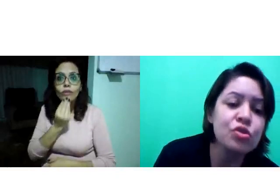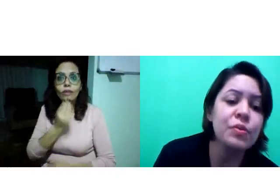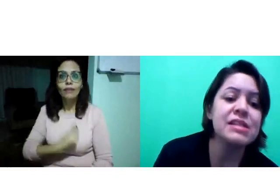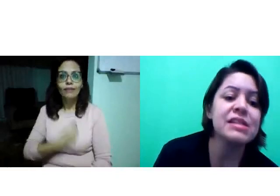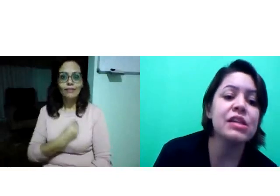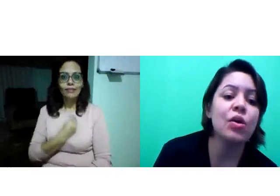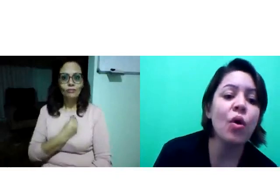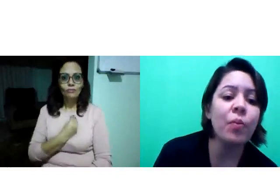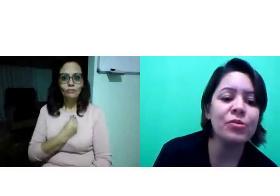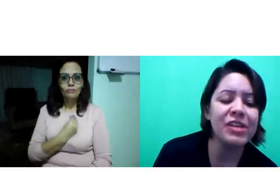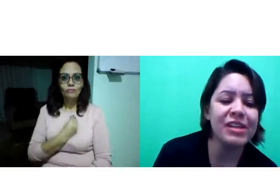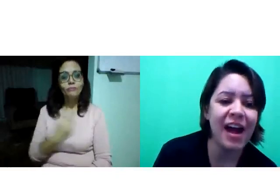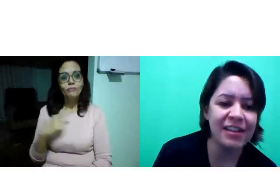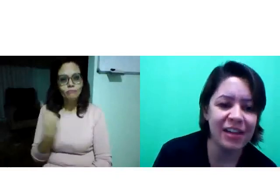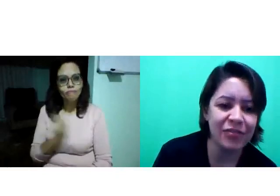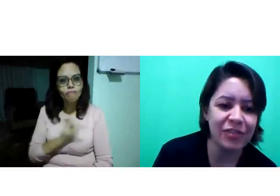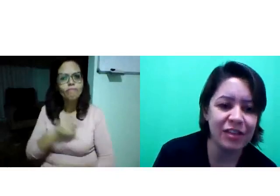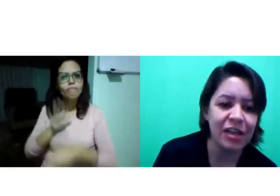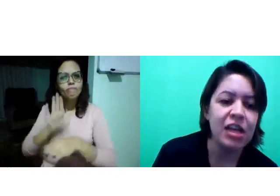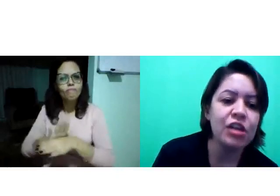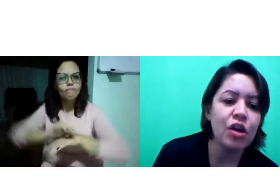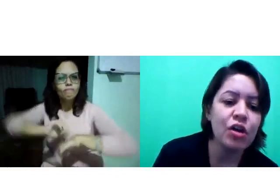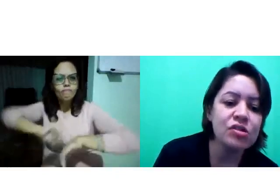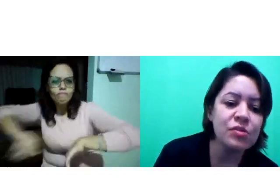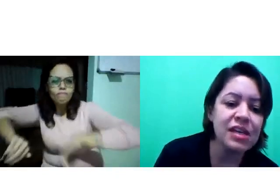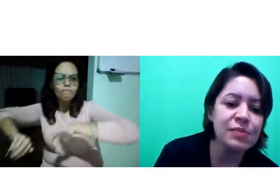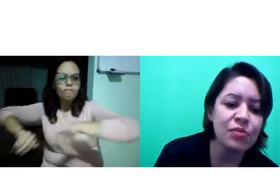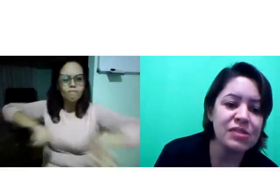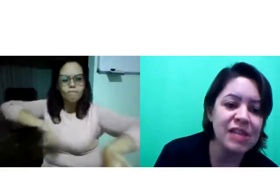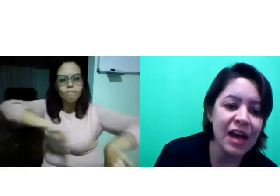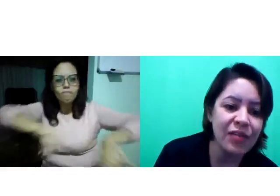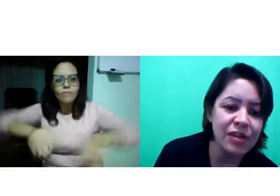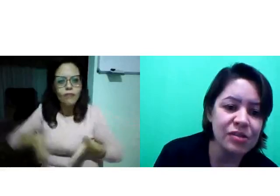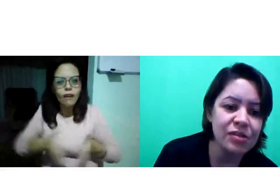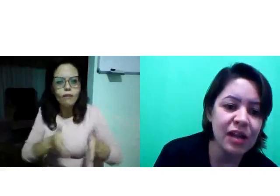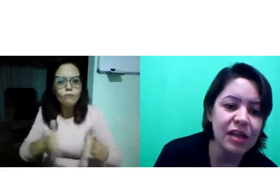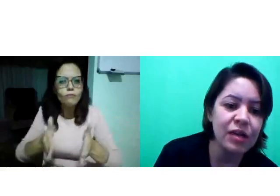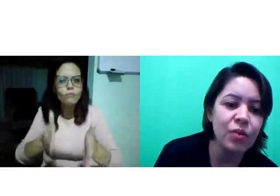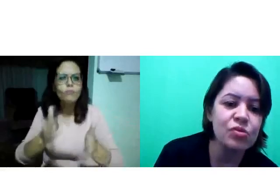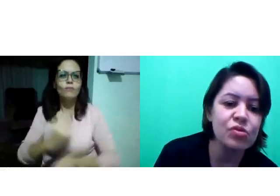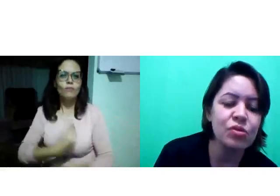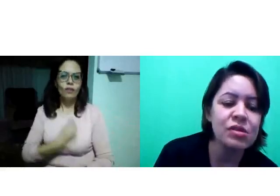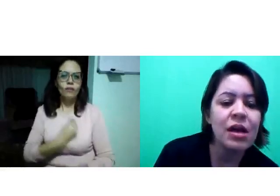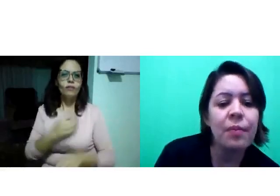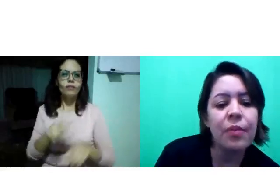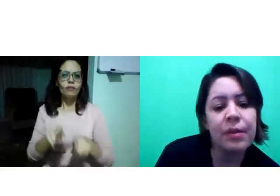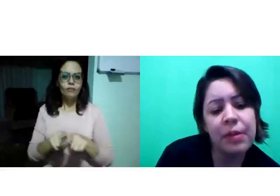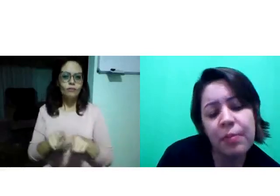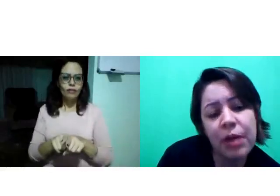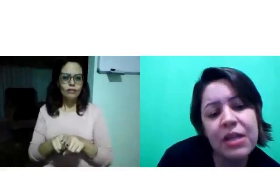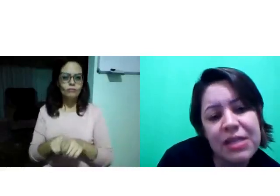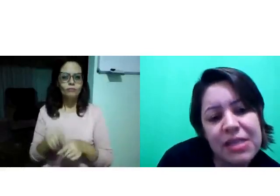O surdo precisa de oportunidade na vida. E nós somos responsáveis ali, como surdos,